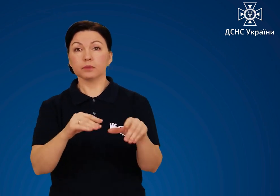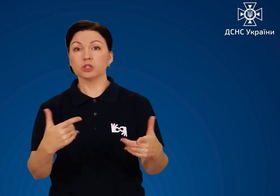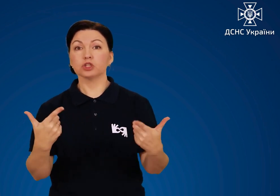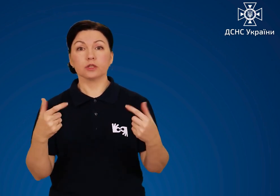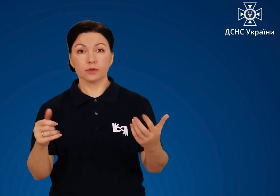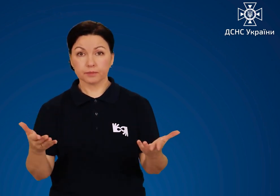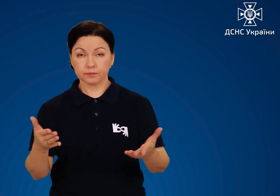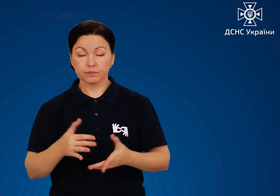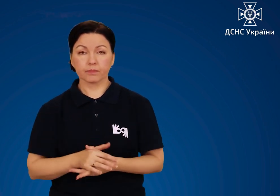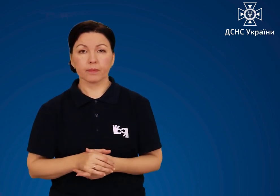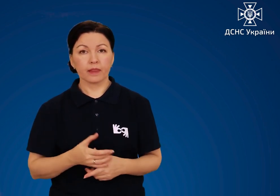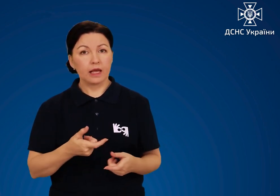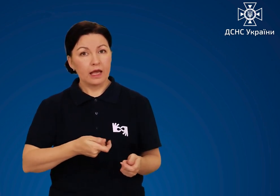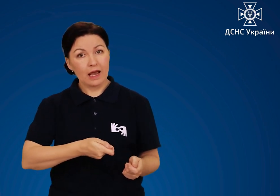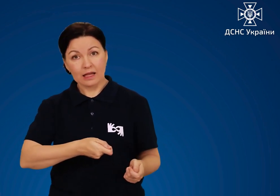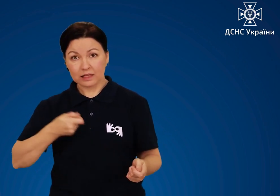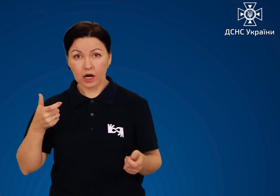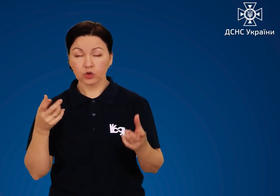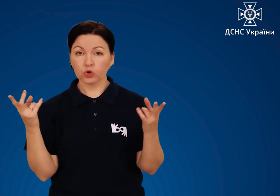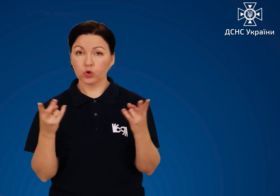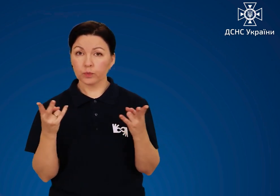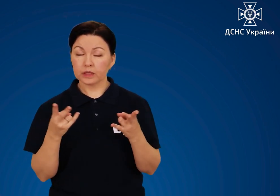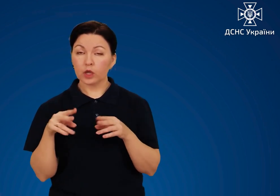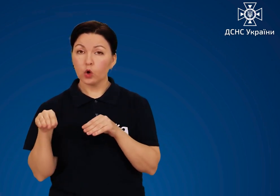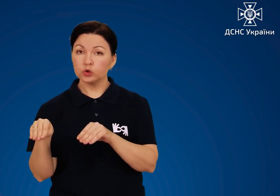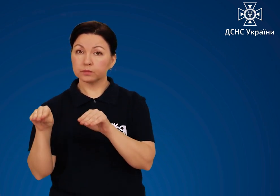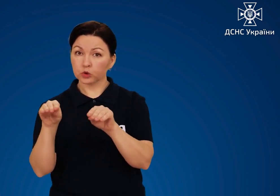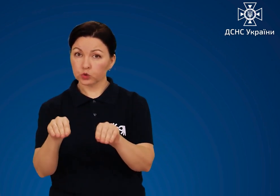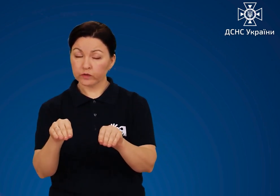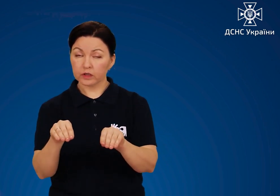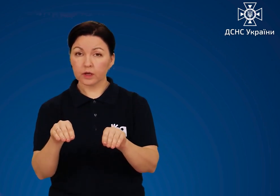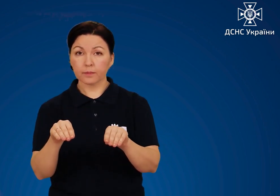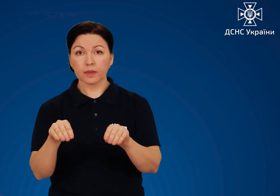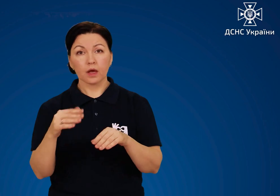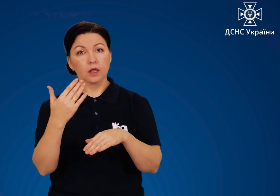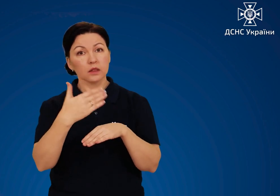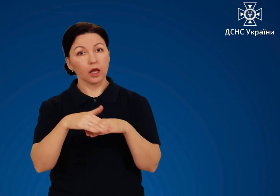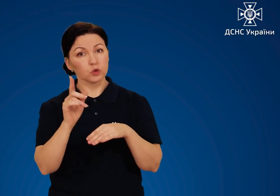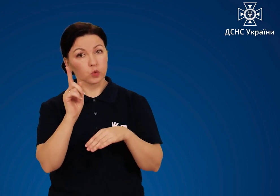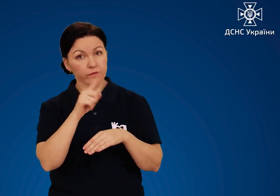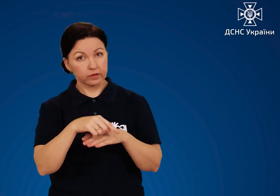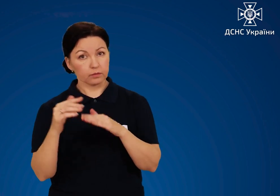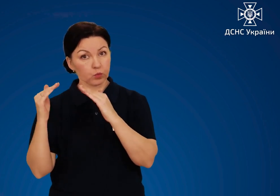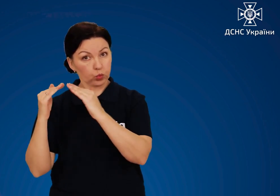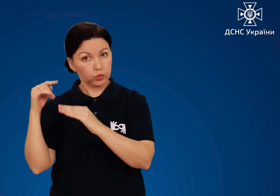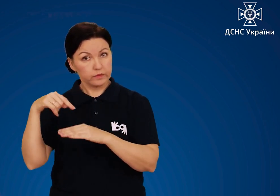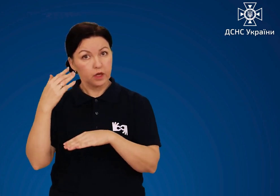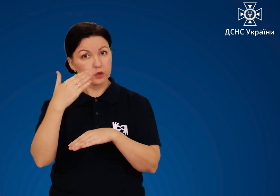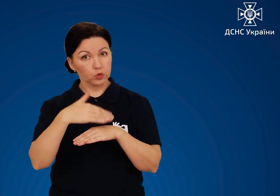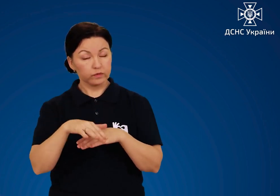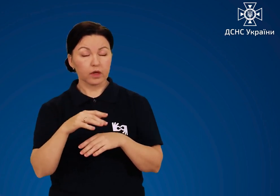Розміщення Генератор необхідно розміщувати зовні будівлі,